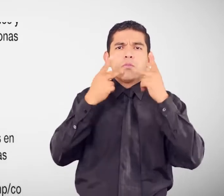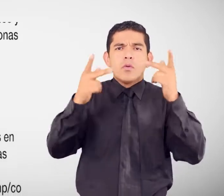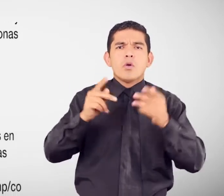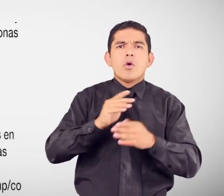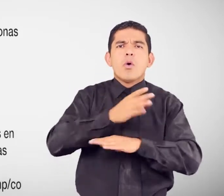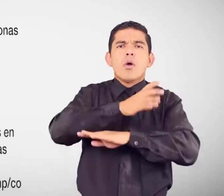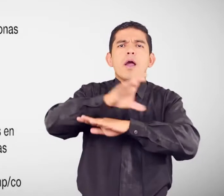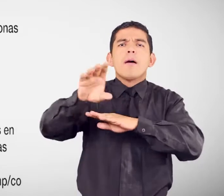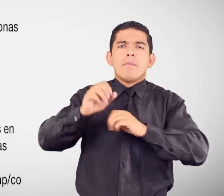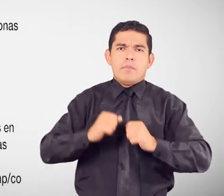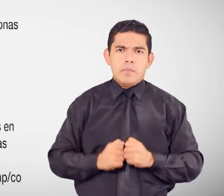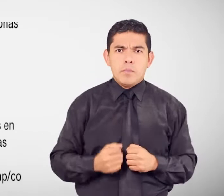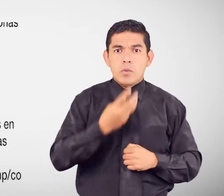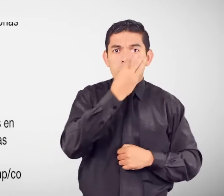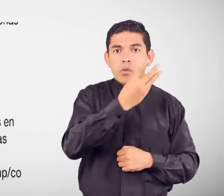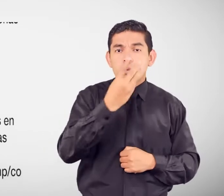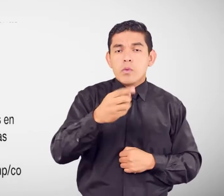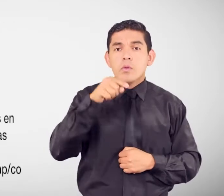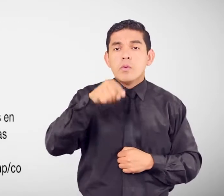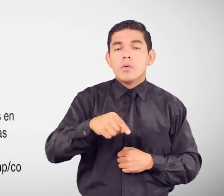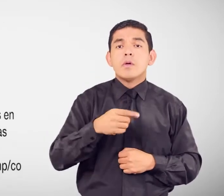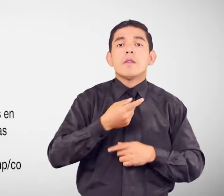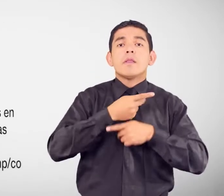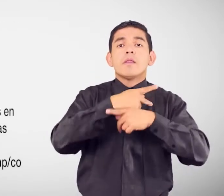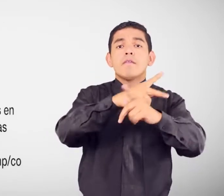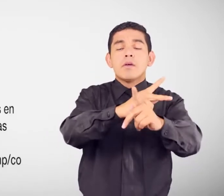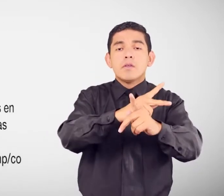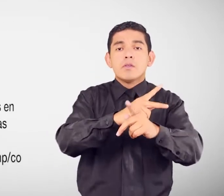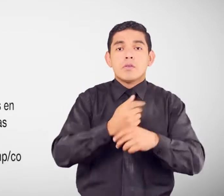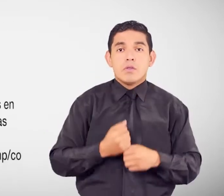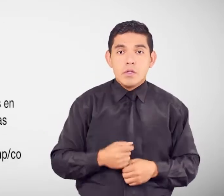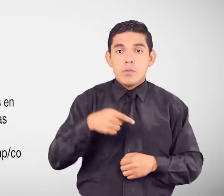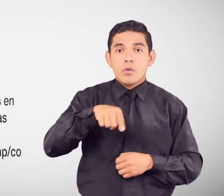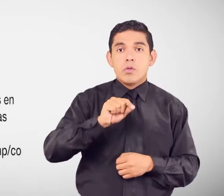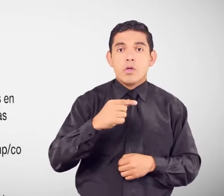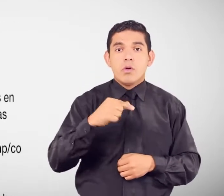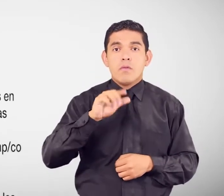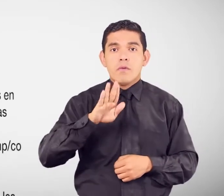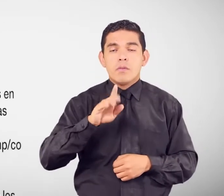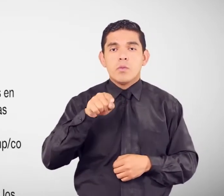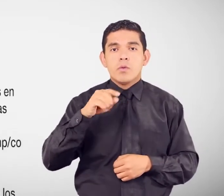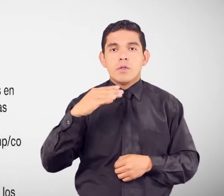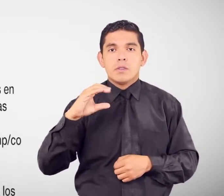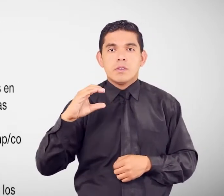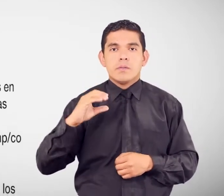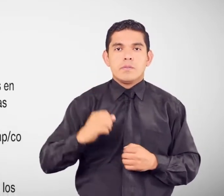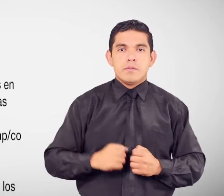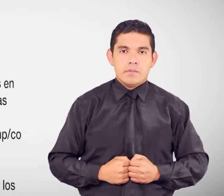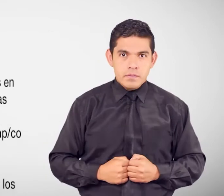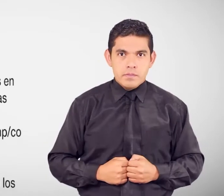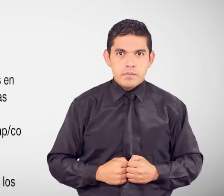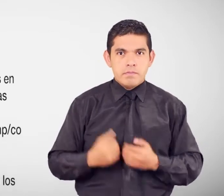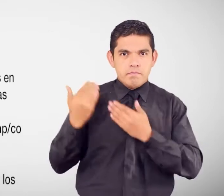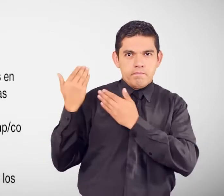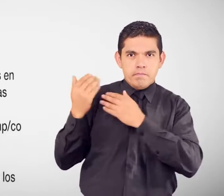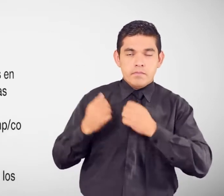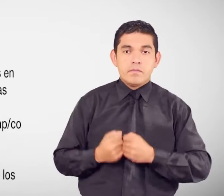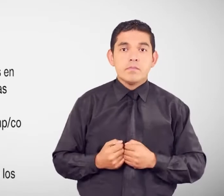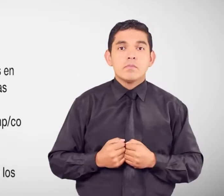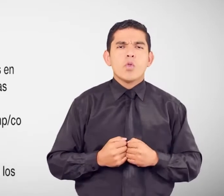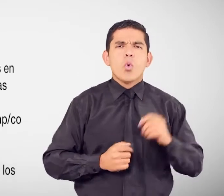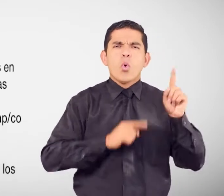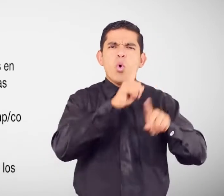país www.defensoría.gov.es Consultorios jurídicos